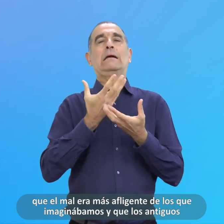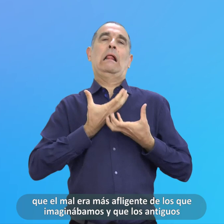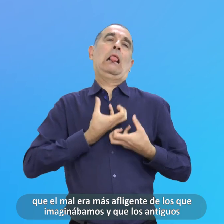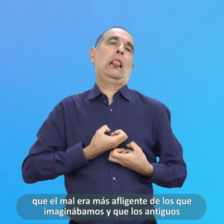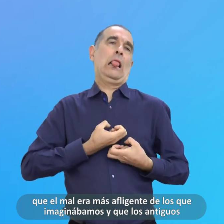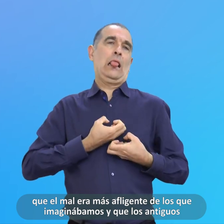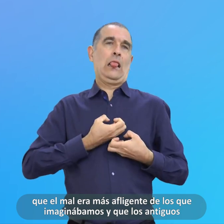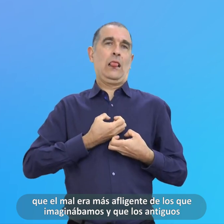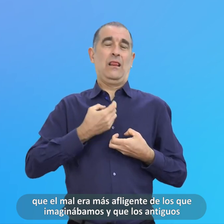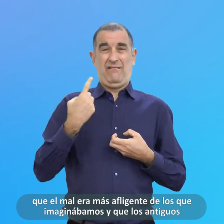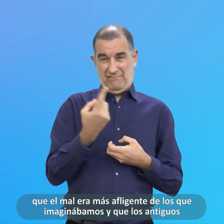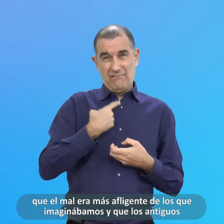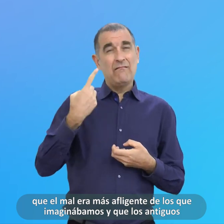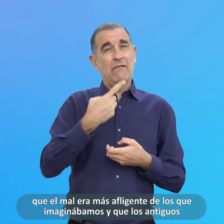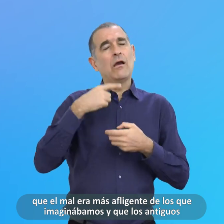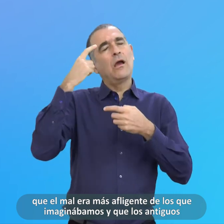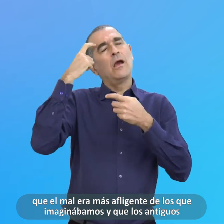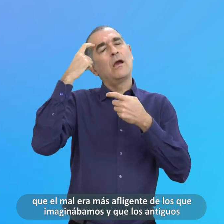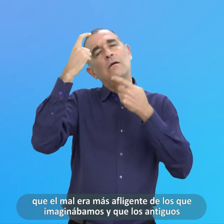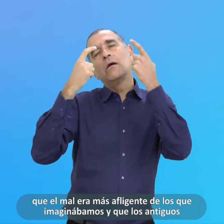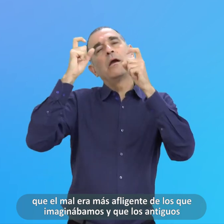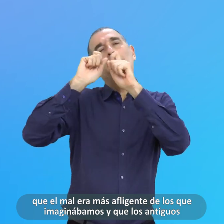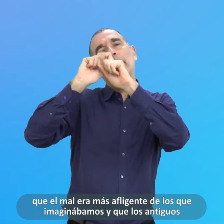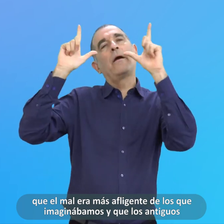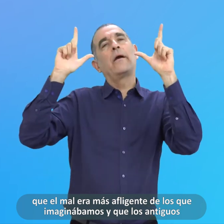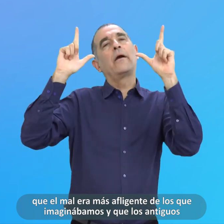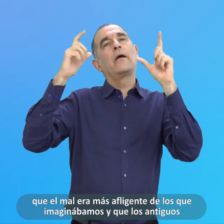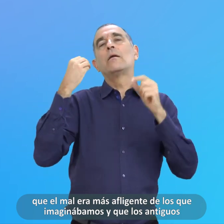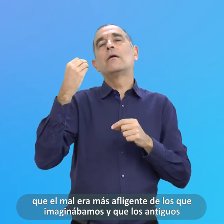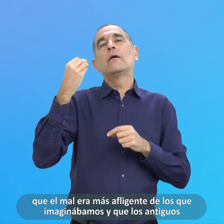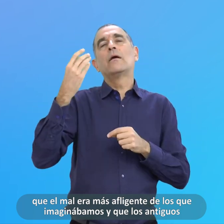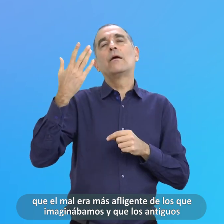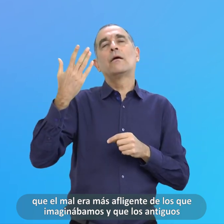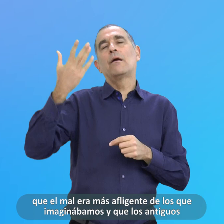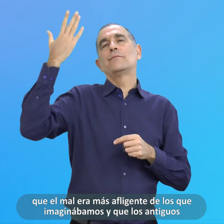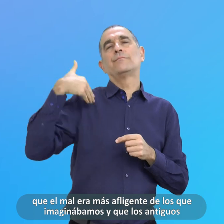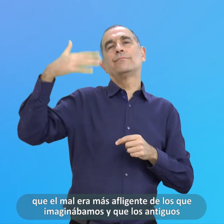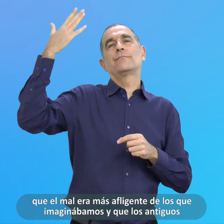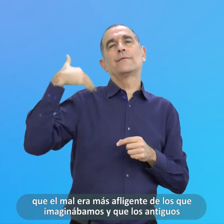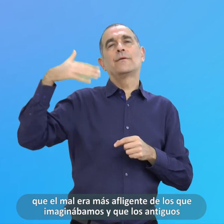que Imaginábamos Y que los Antiguos Privilegios